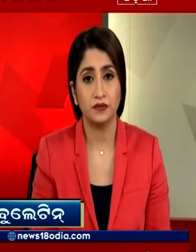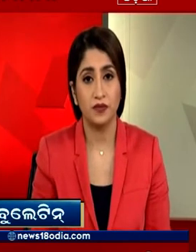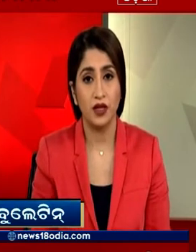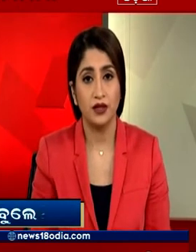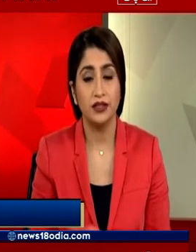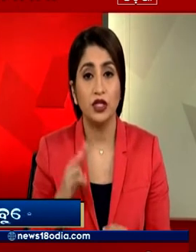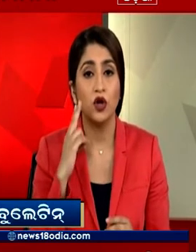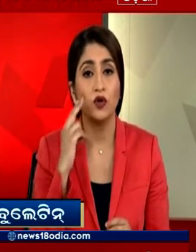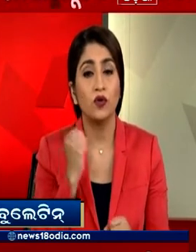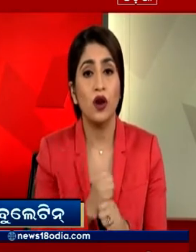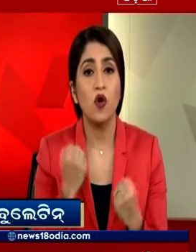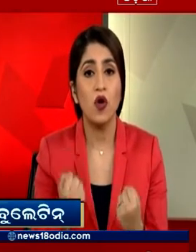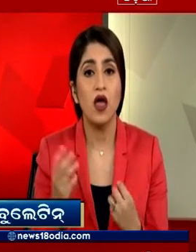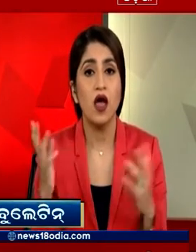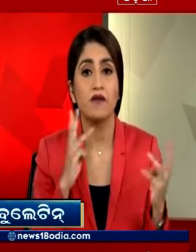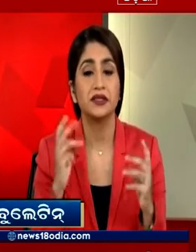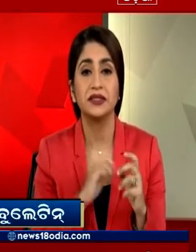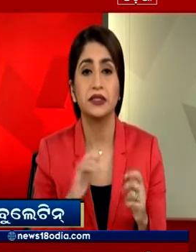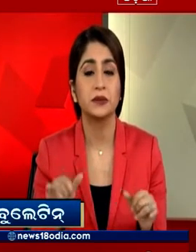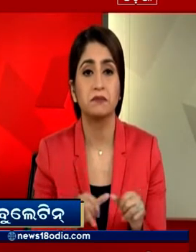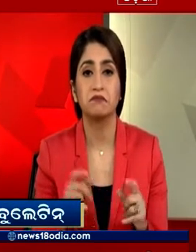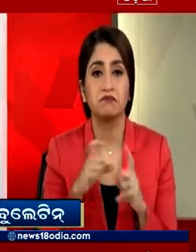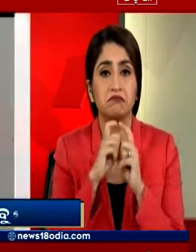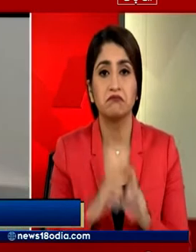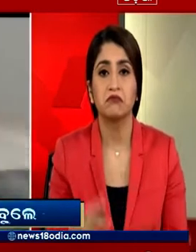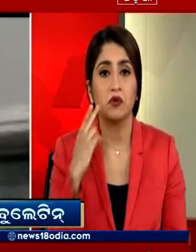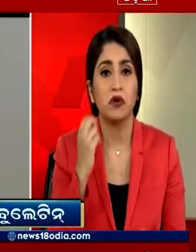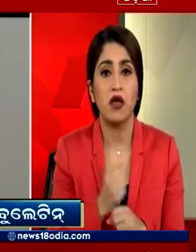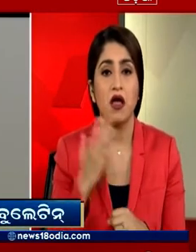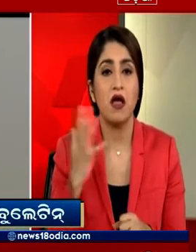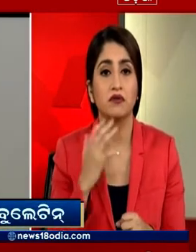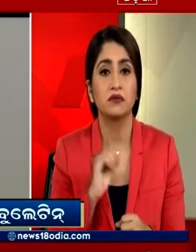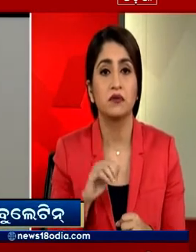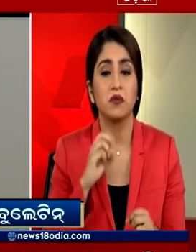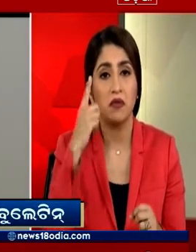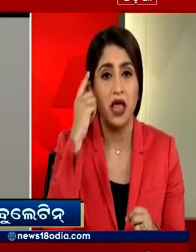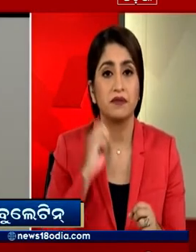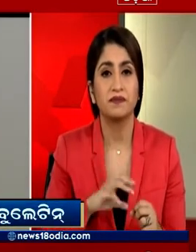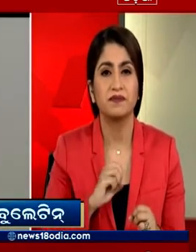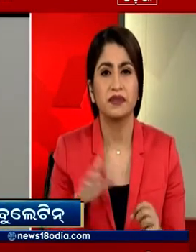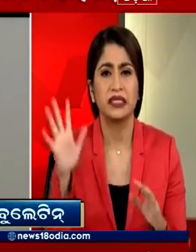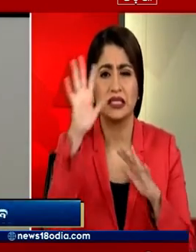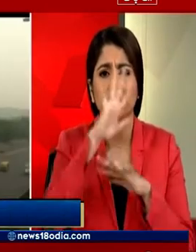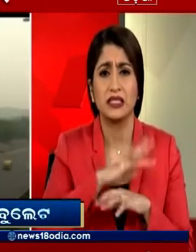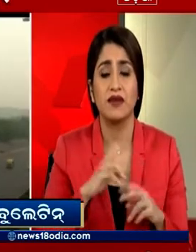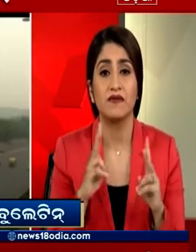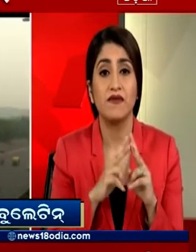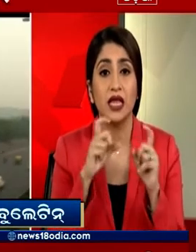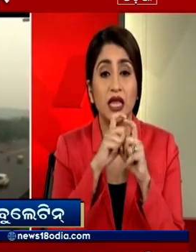दिल्ली के पास गुरुग्राम में भी हवा जहरीली बनी हुई है गुरुग्राम में हवा में प्रदूशन का स्टर बहुत खतरनाक स्टर पर बना हुआ है